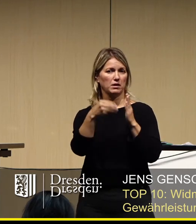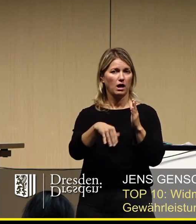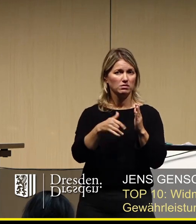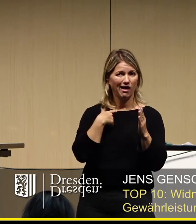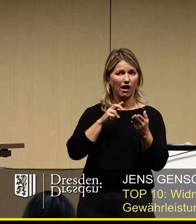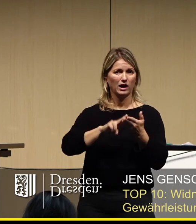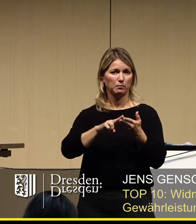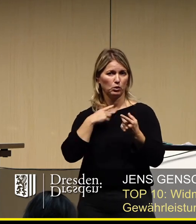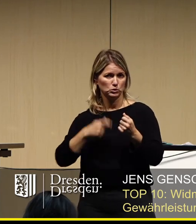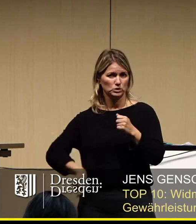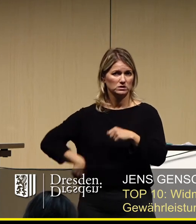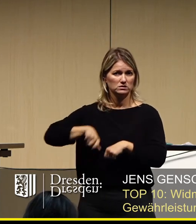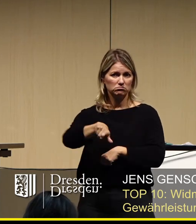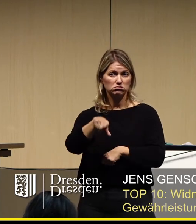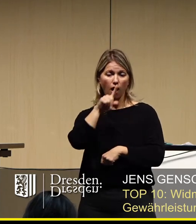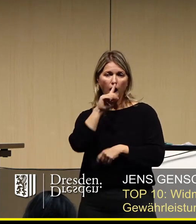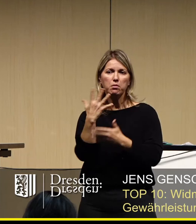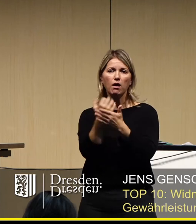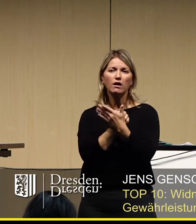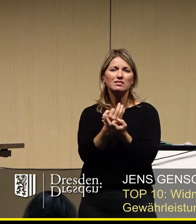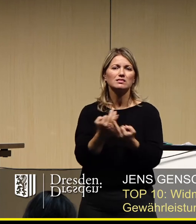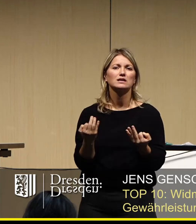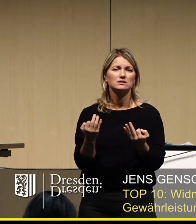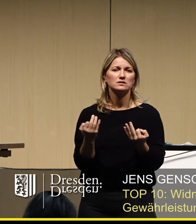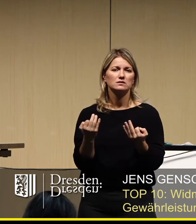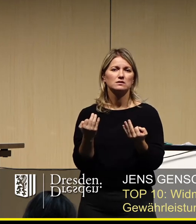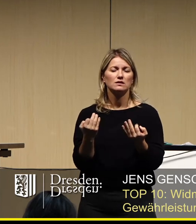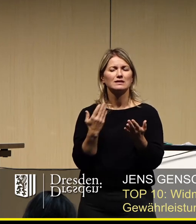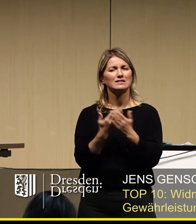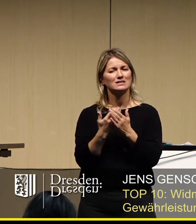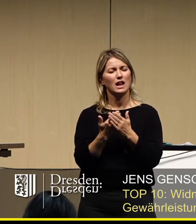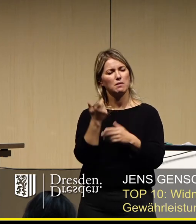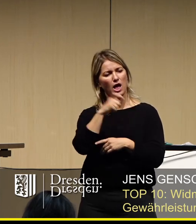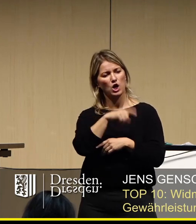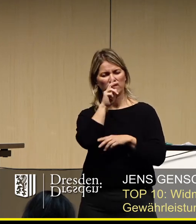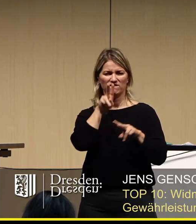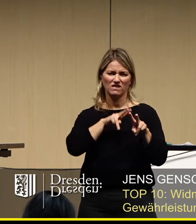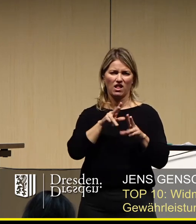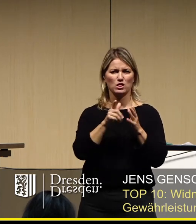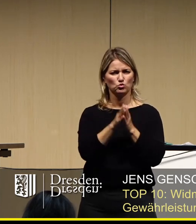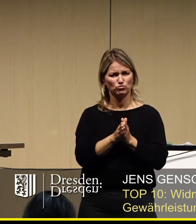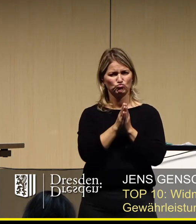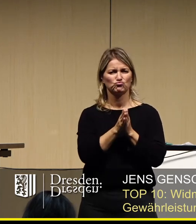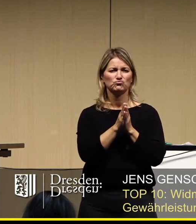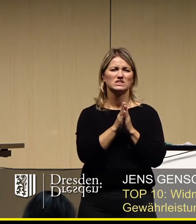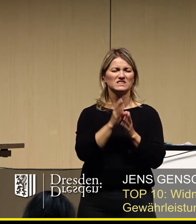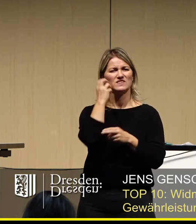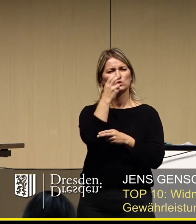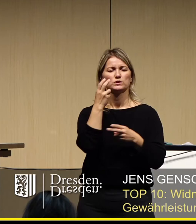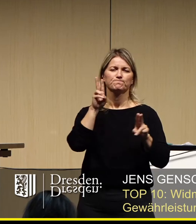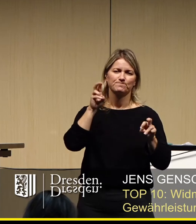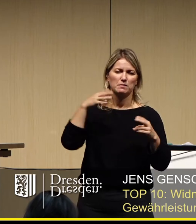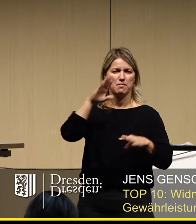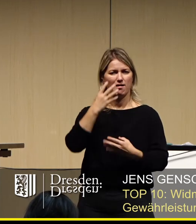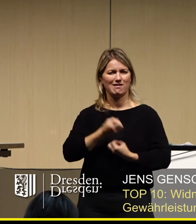Standgebühr zahlen muss, aber keine Einnahmen habe. Aus dem Grund würde ich wirklich die Verwaltung bitten, dort eine Kreativität an den Tag